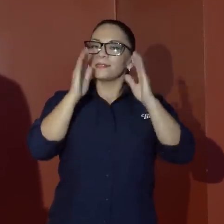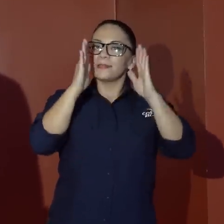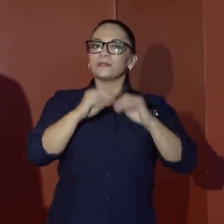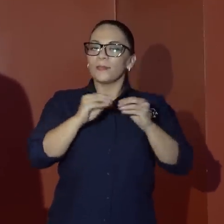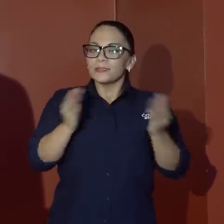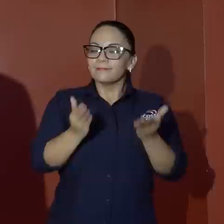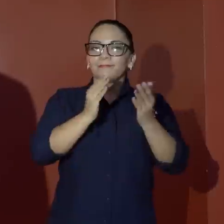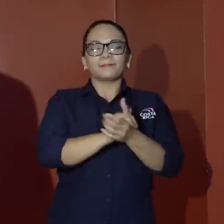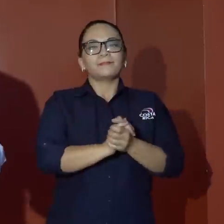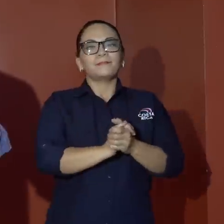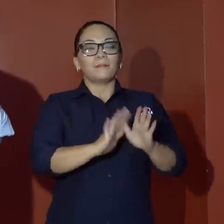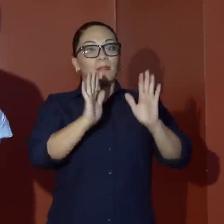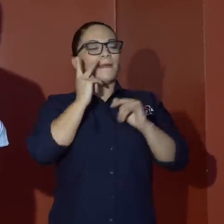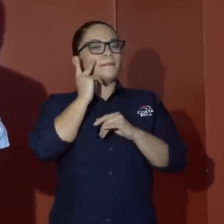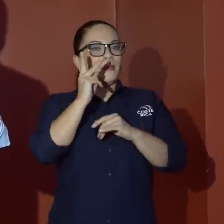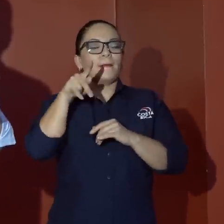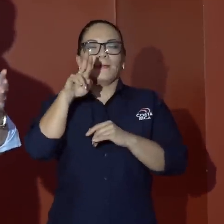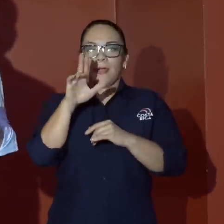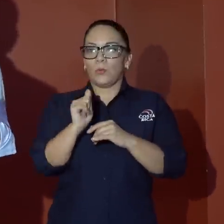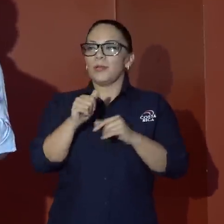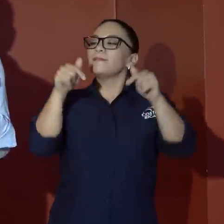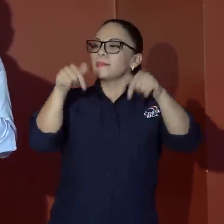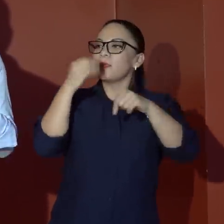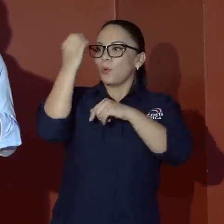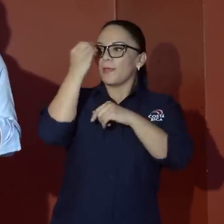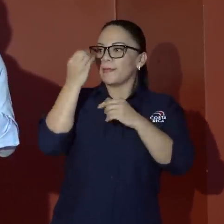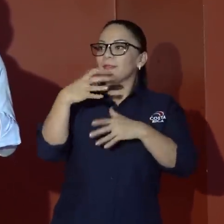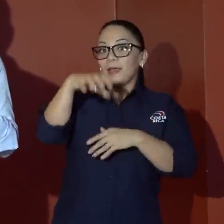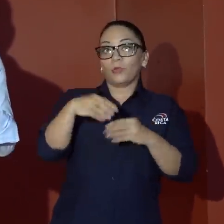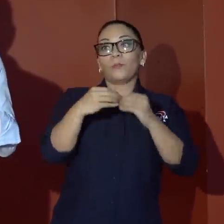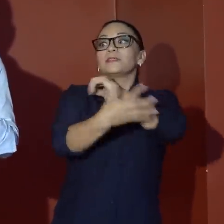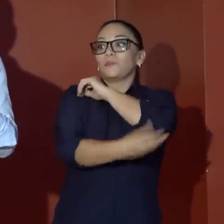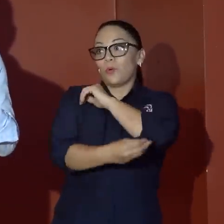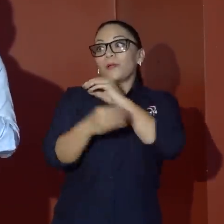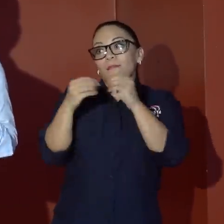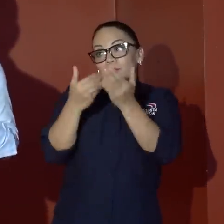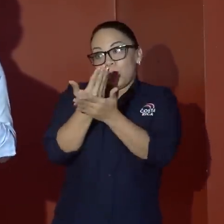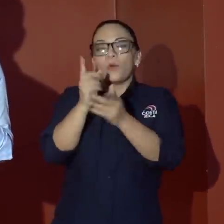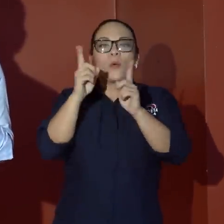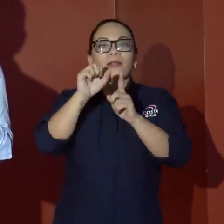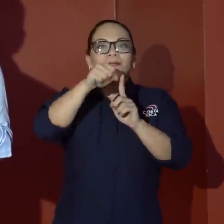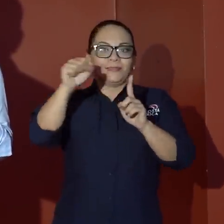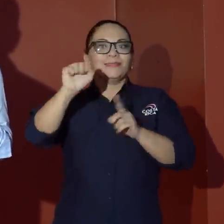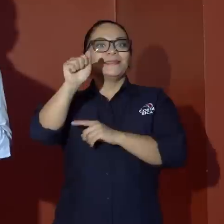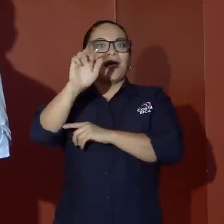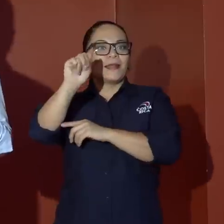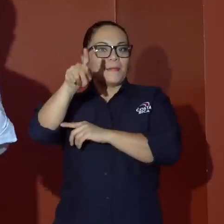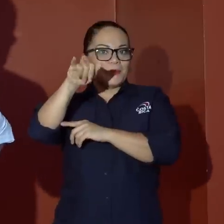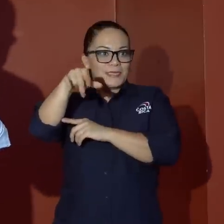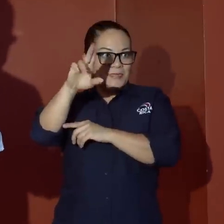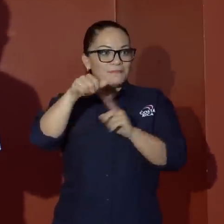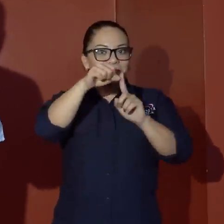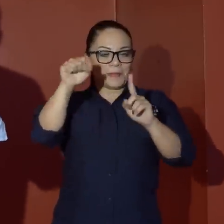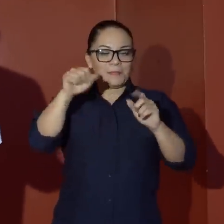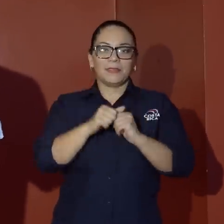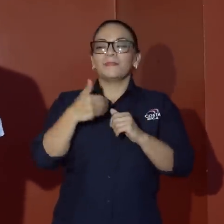empuje. Vea, doña Paula, aquí obviamente el cantón más pobre es el cantón más nuevo, es Arapiquí. Hay